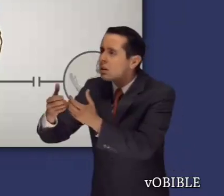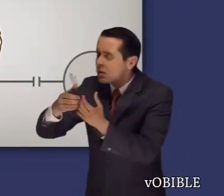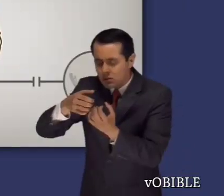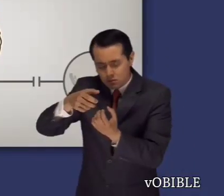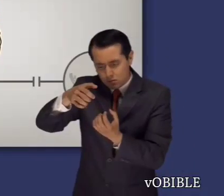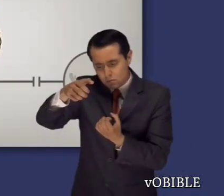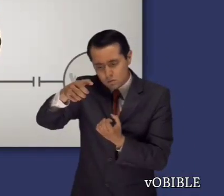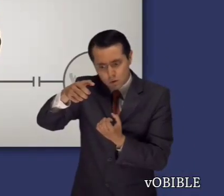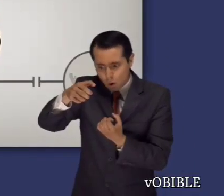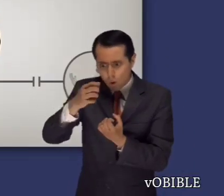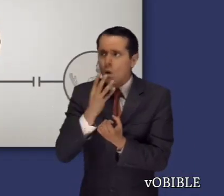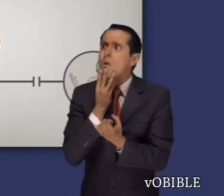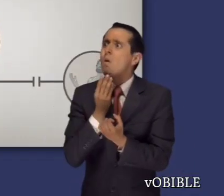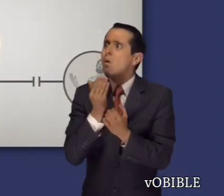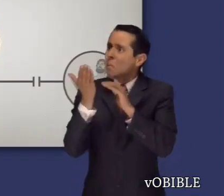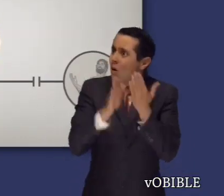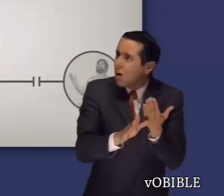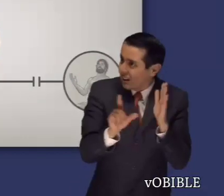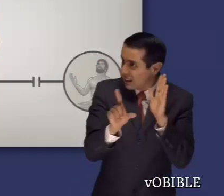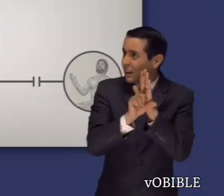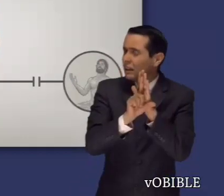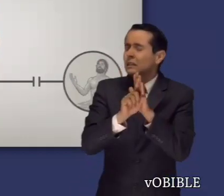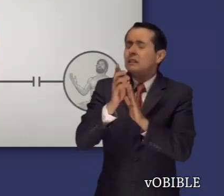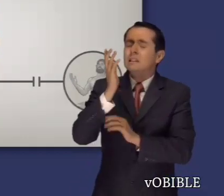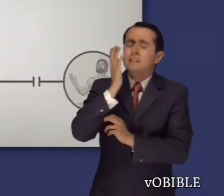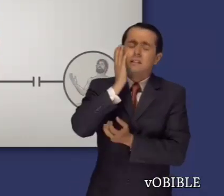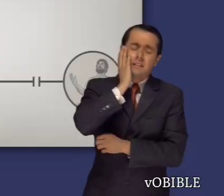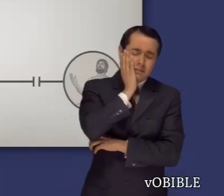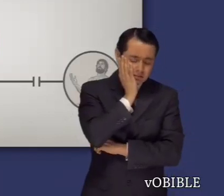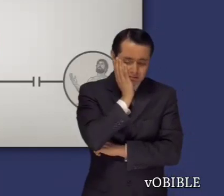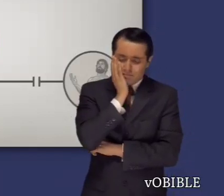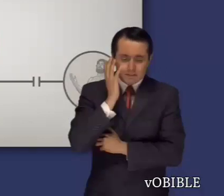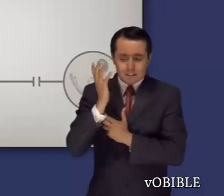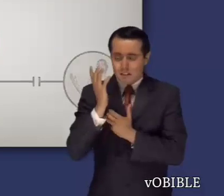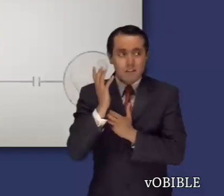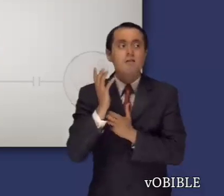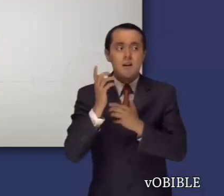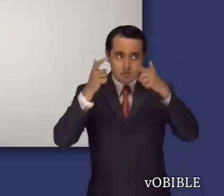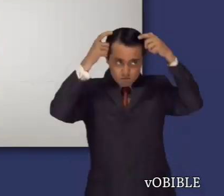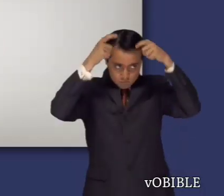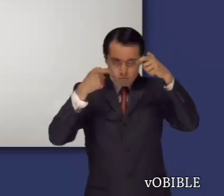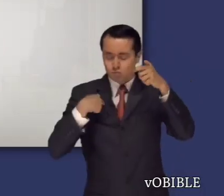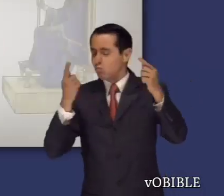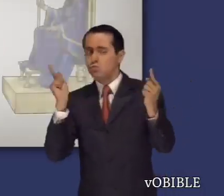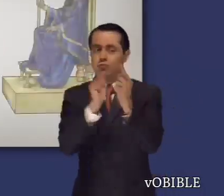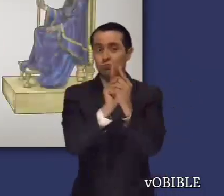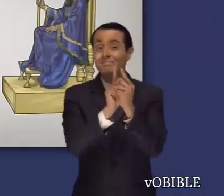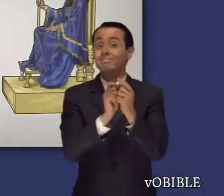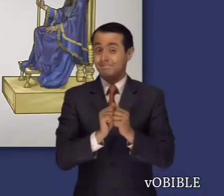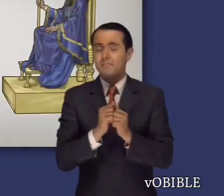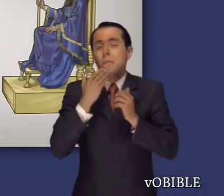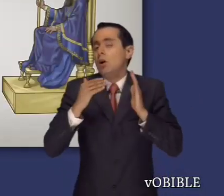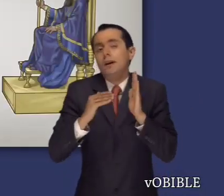de la conspiración, Esther decidió seguir el consejo de Mardoqueo y presentarse ante el rey Azuero. ¿Sabía que